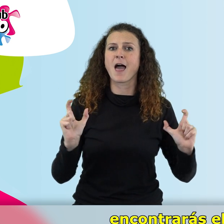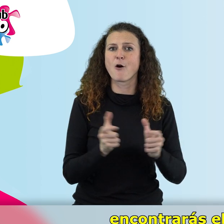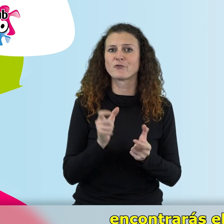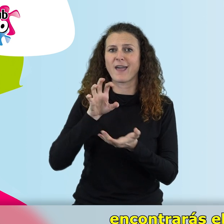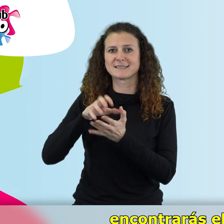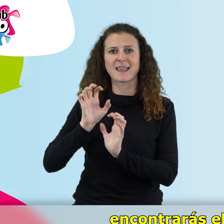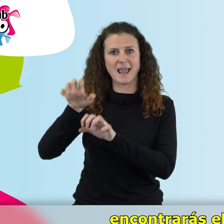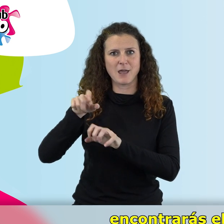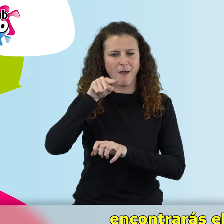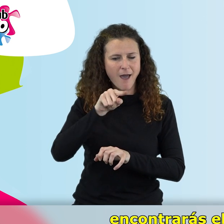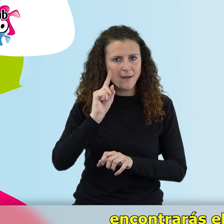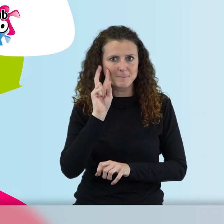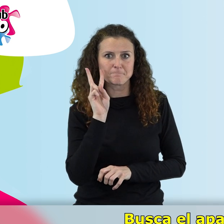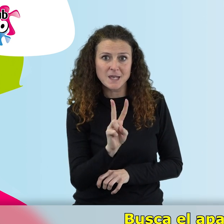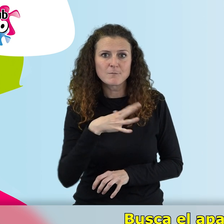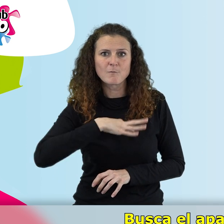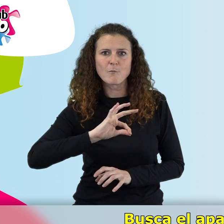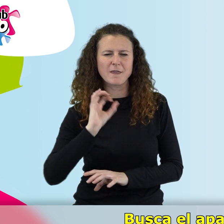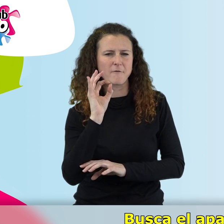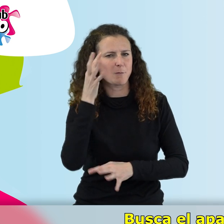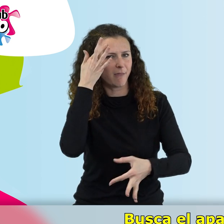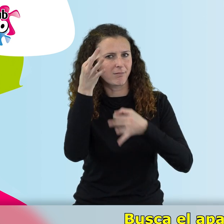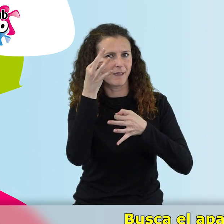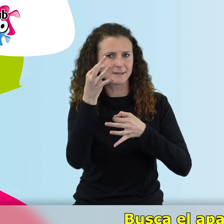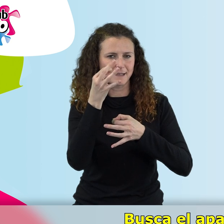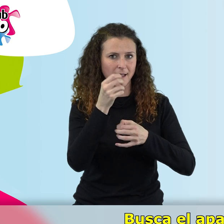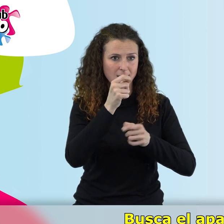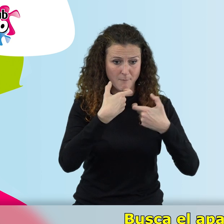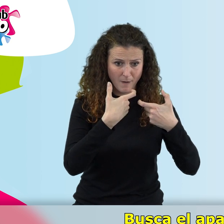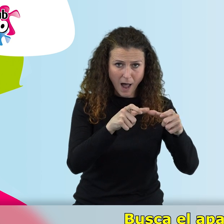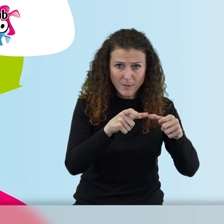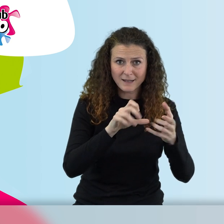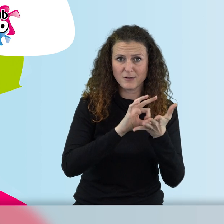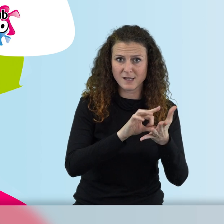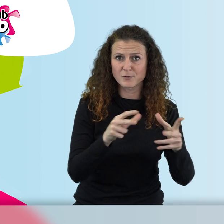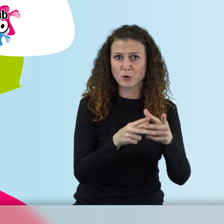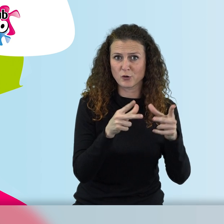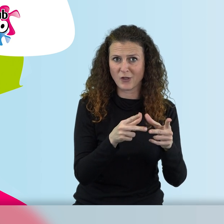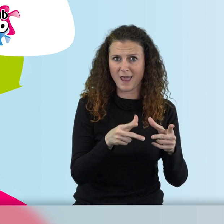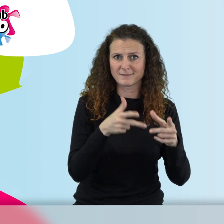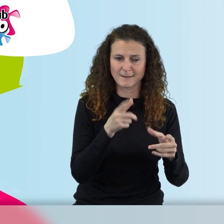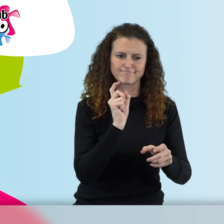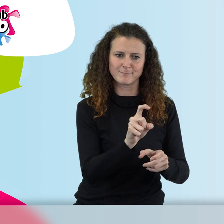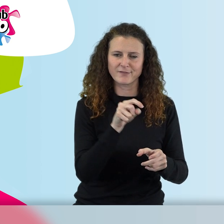folleto con información detallada. Busca el apartado de servicios sociales en www